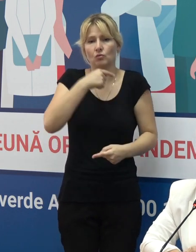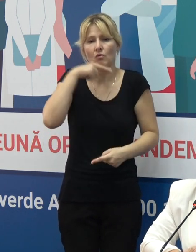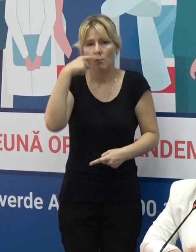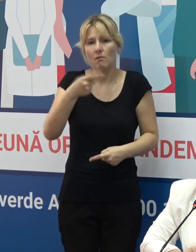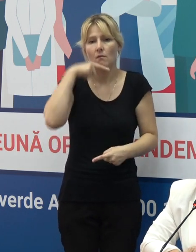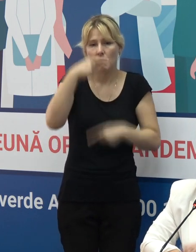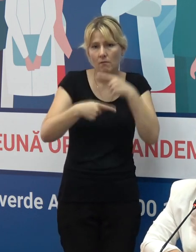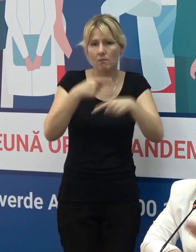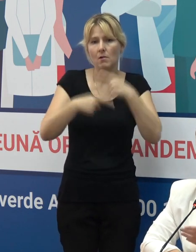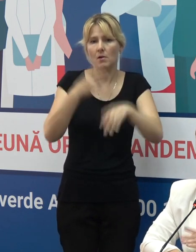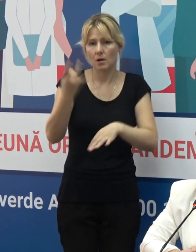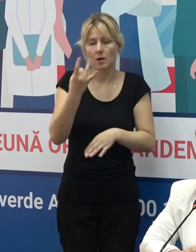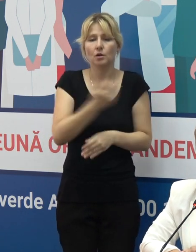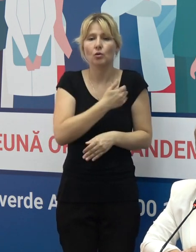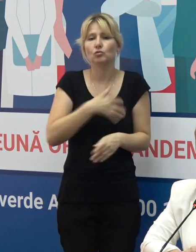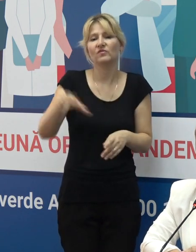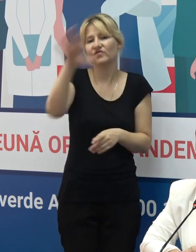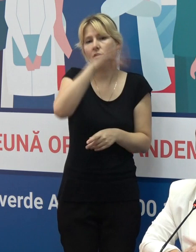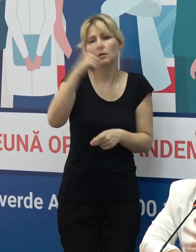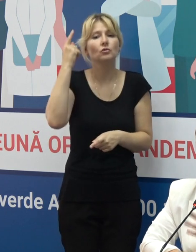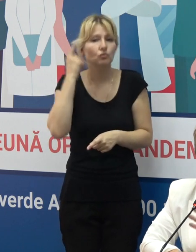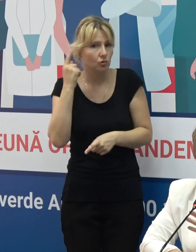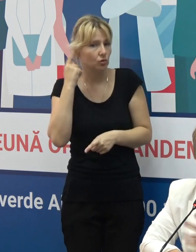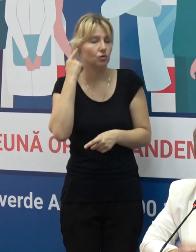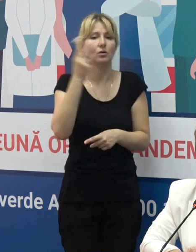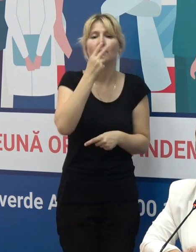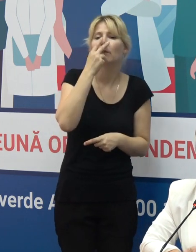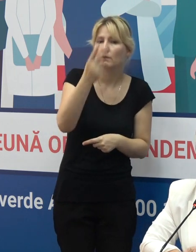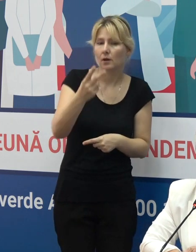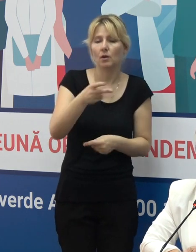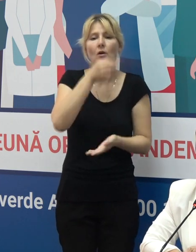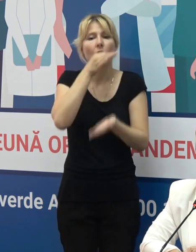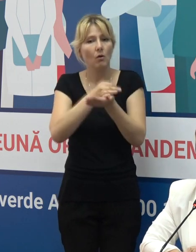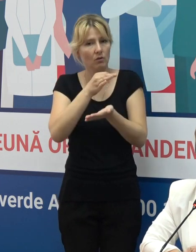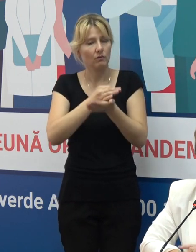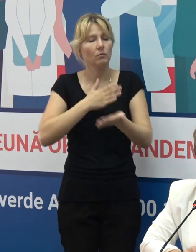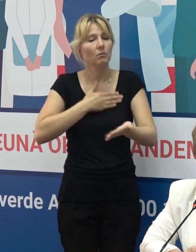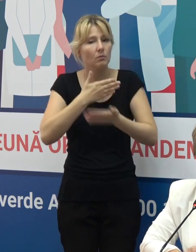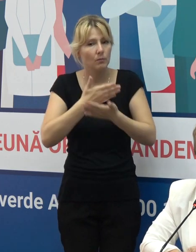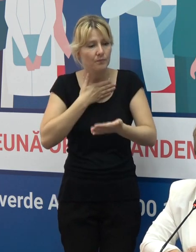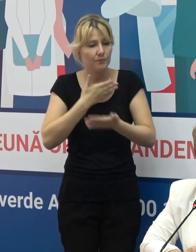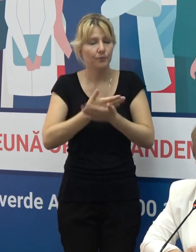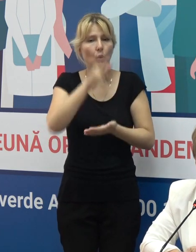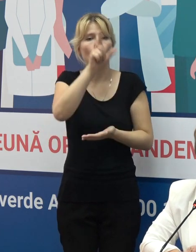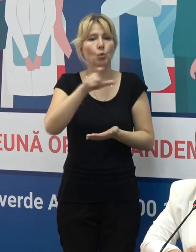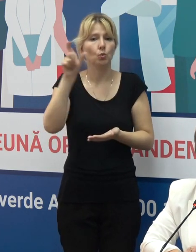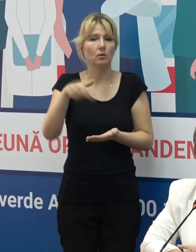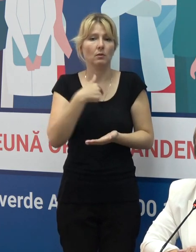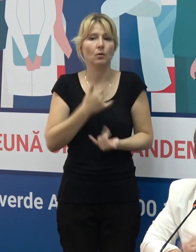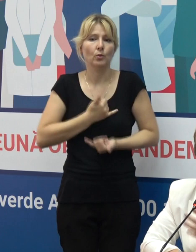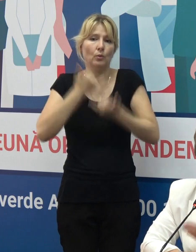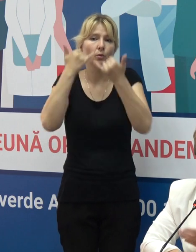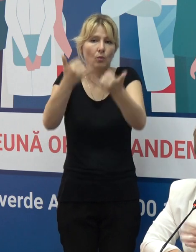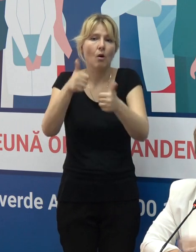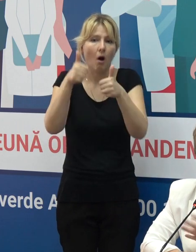suntem auziți și sper că suntem cetățenii cu responsabilitate și cetățeni care dorim binele